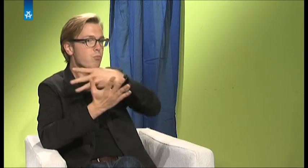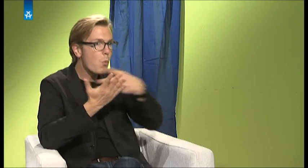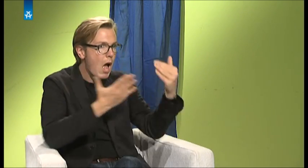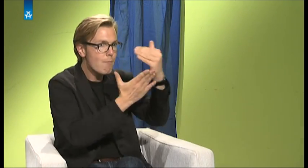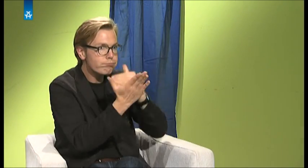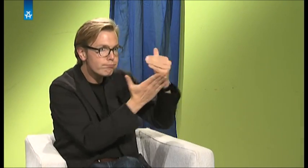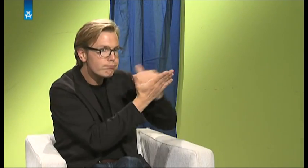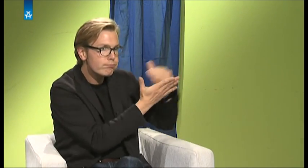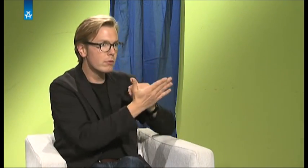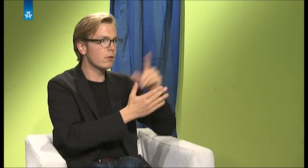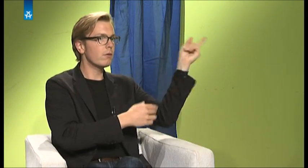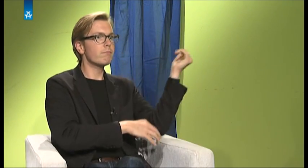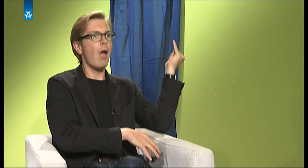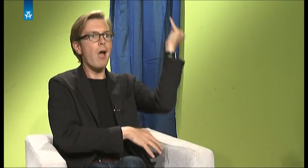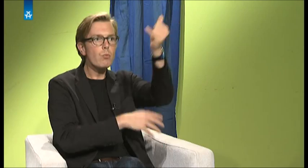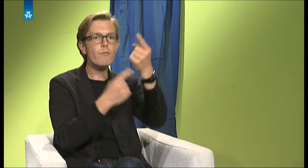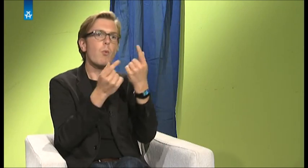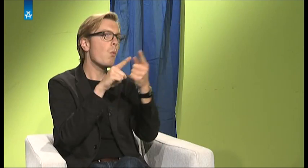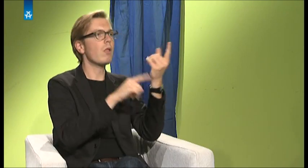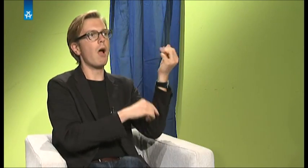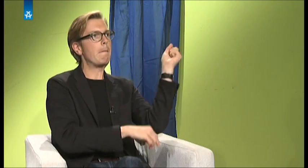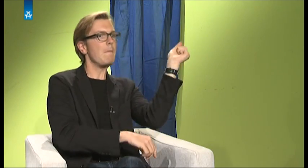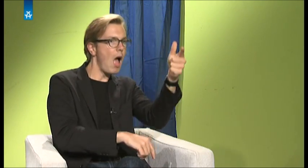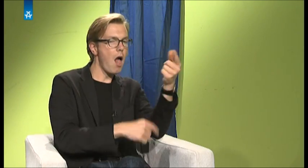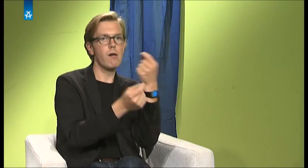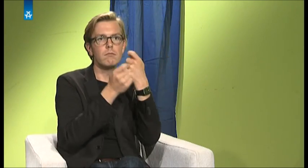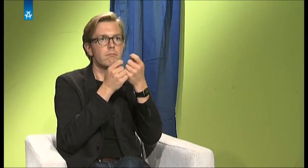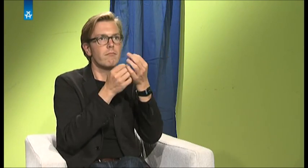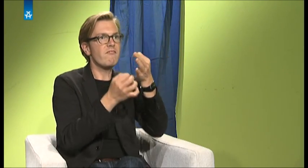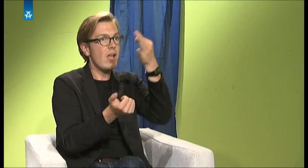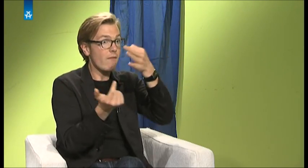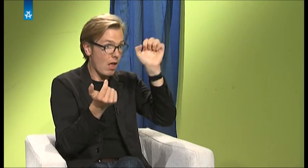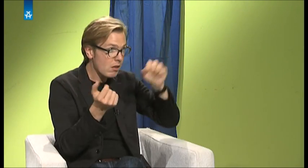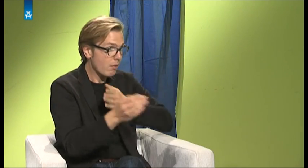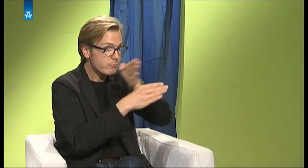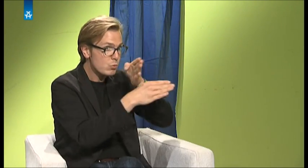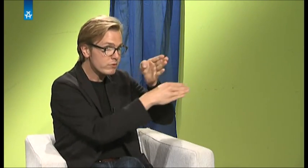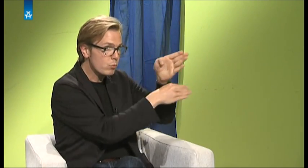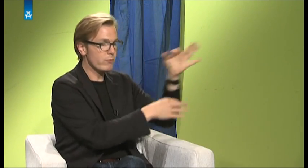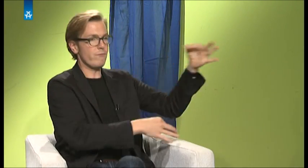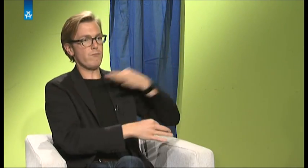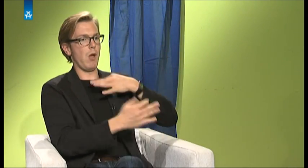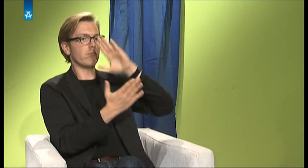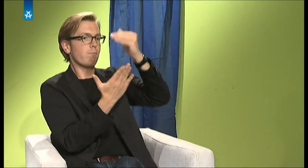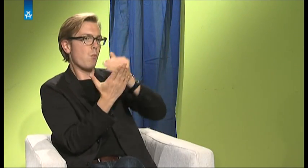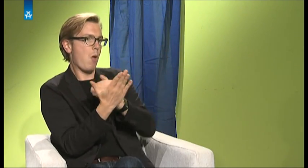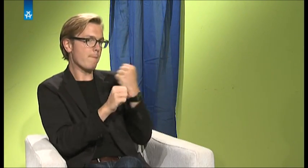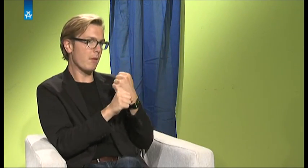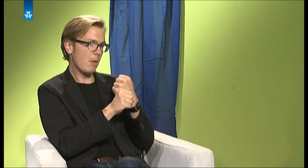auch an einem Programm teilnehmen will. Und das, also mir wurde auch ein Programm gestellt. Also ich wurde deutlich